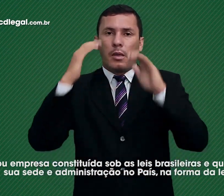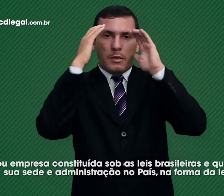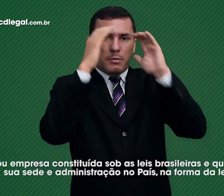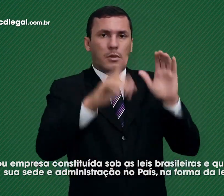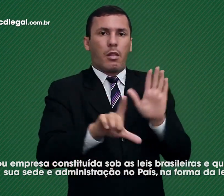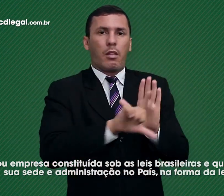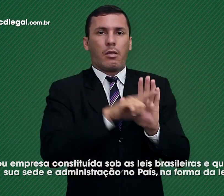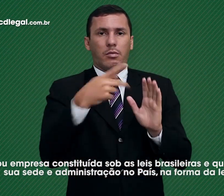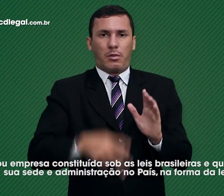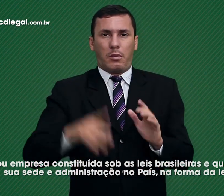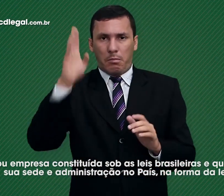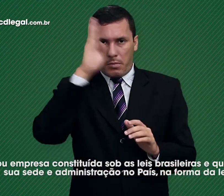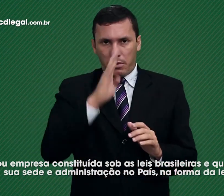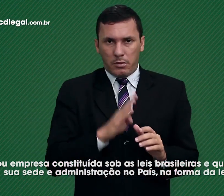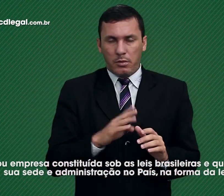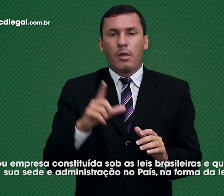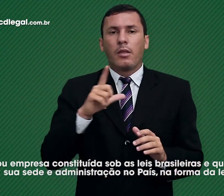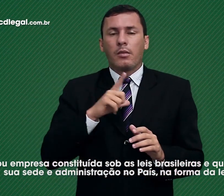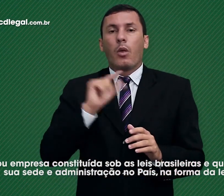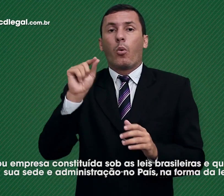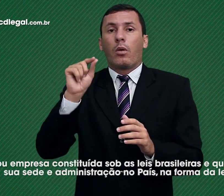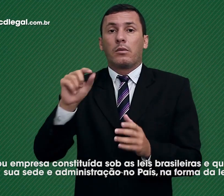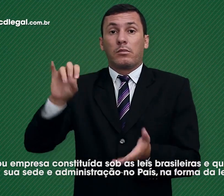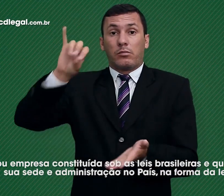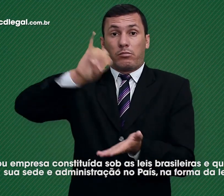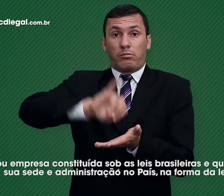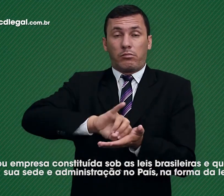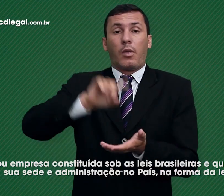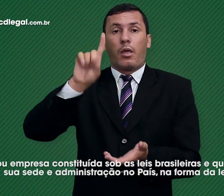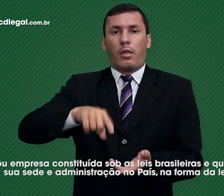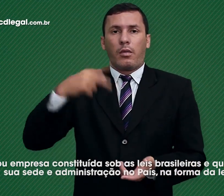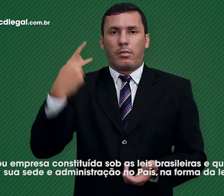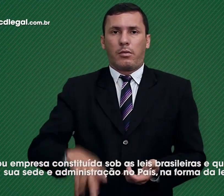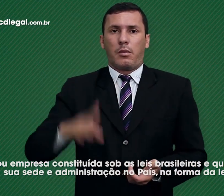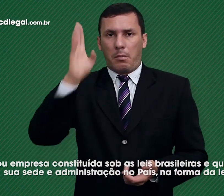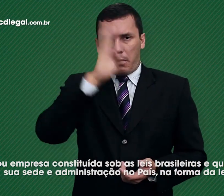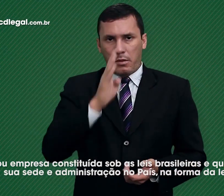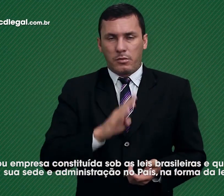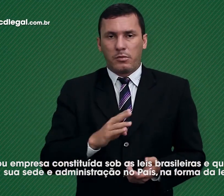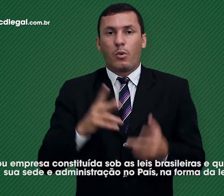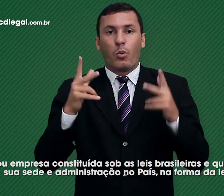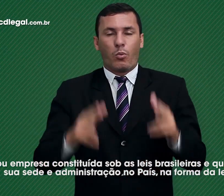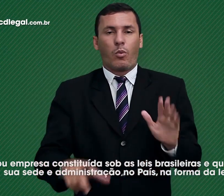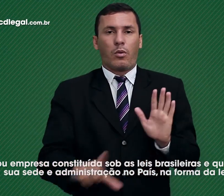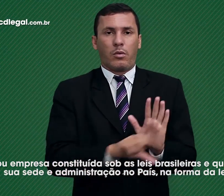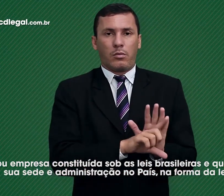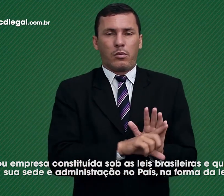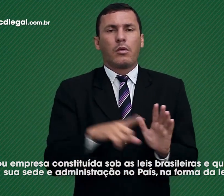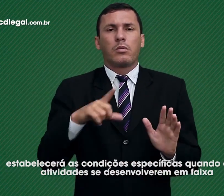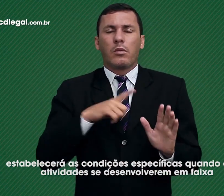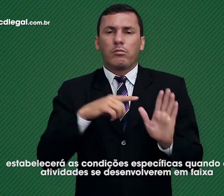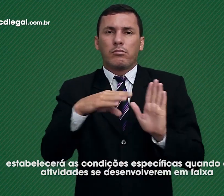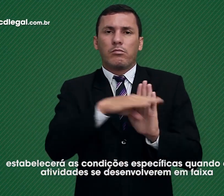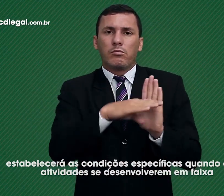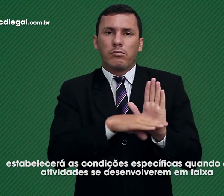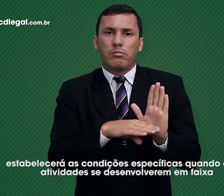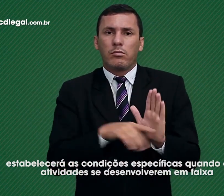as leis brasileiras e que tenha sua sede e administração no país na forma da lei que estabelecerá as